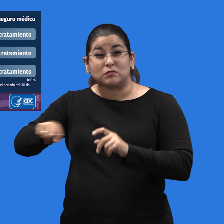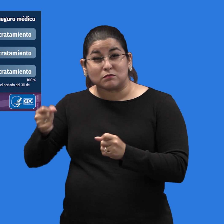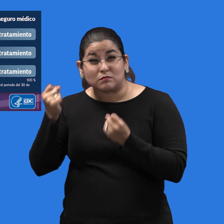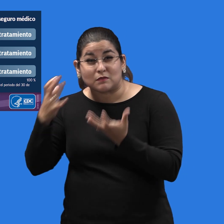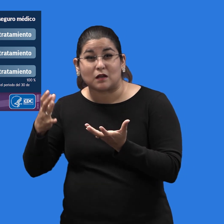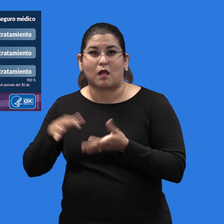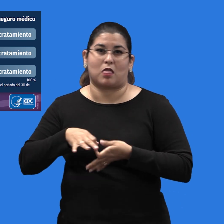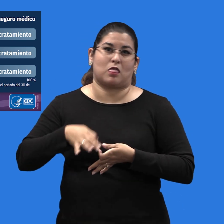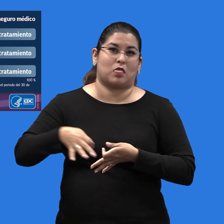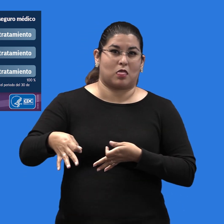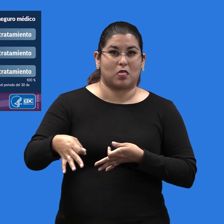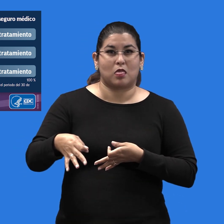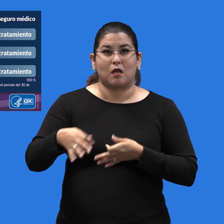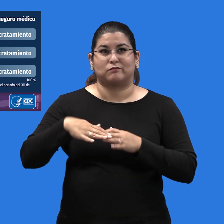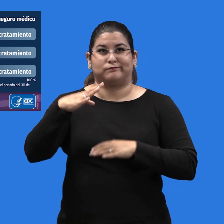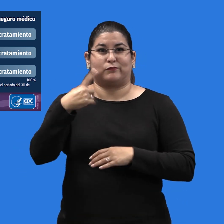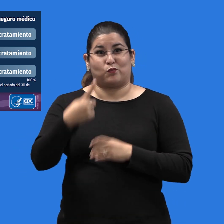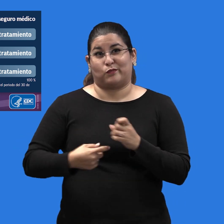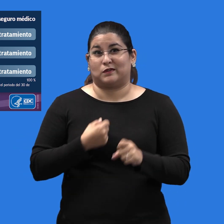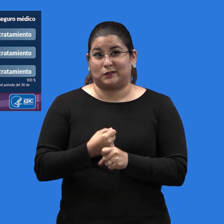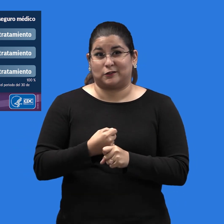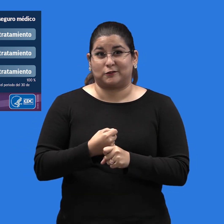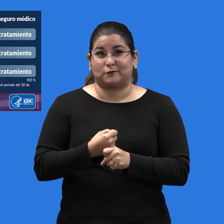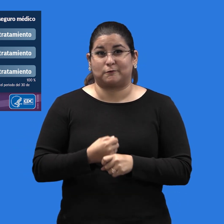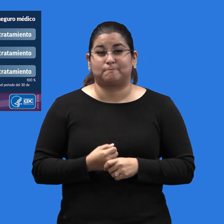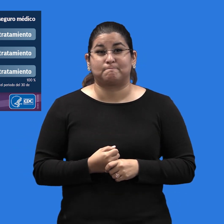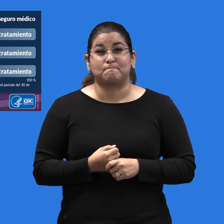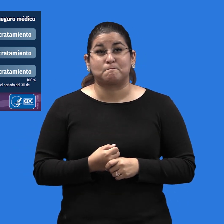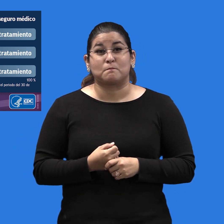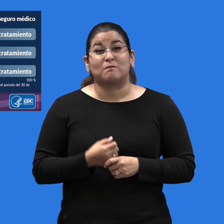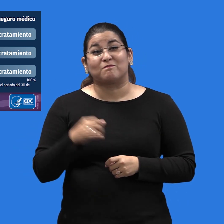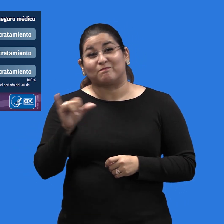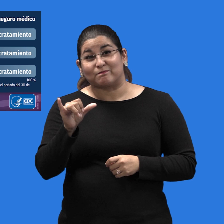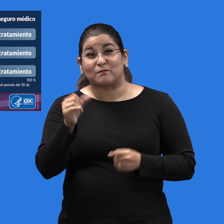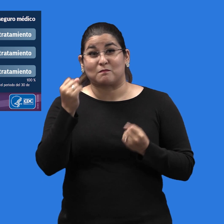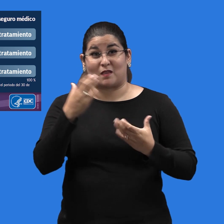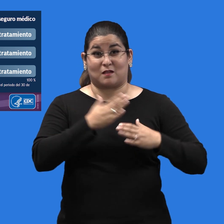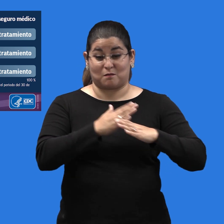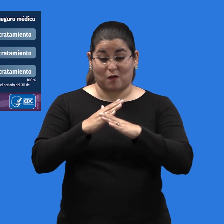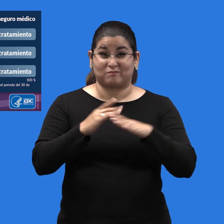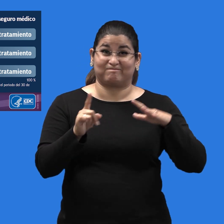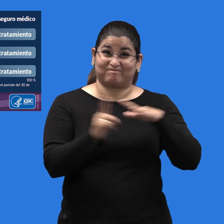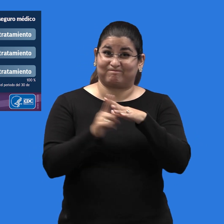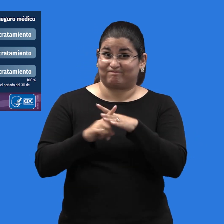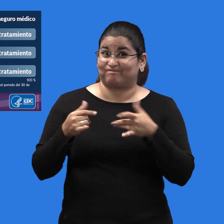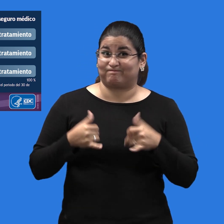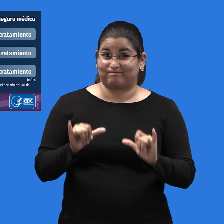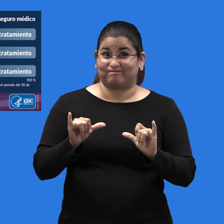primaria. Incluso entre las personas con seguro médico, solo alrededor de una de cada tres recibe